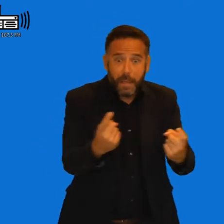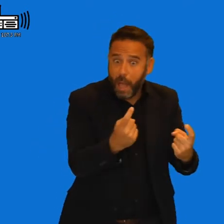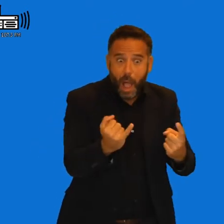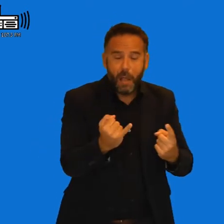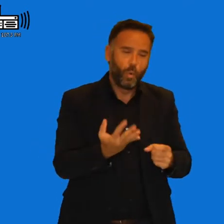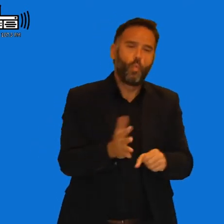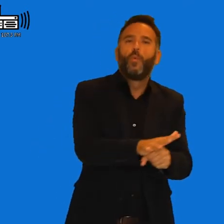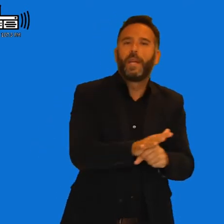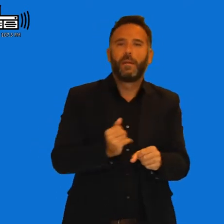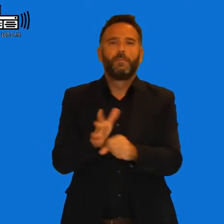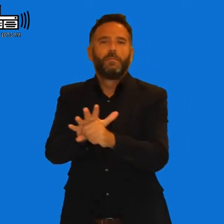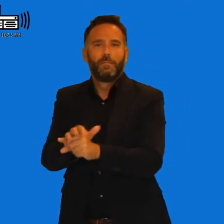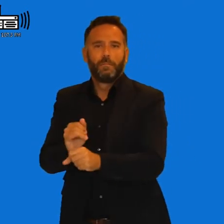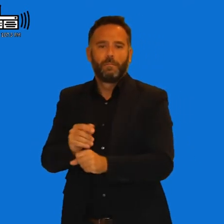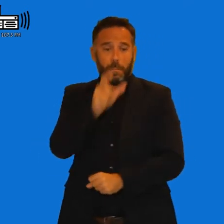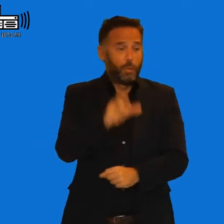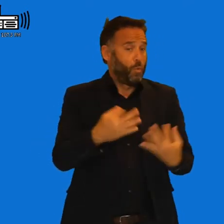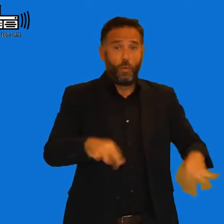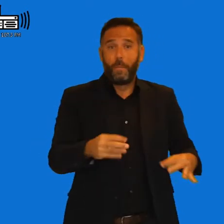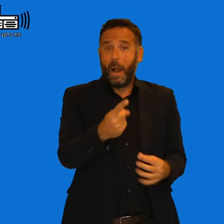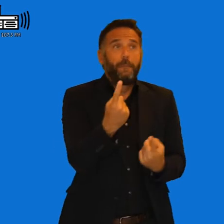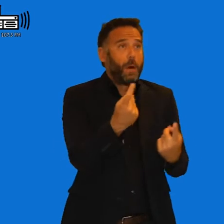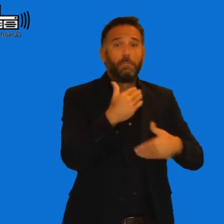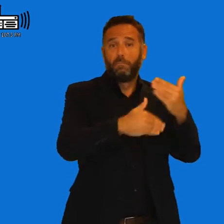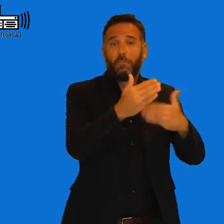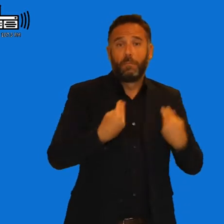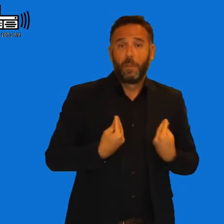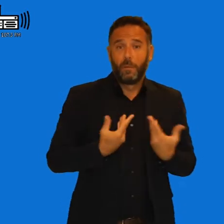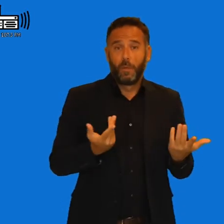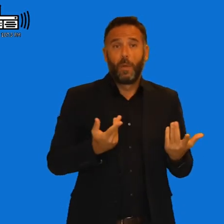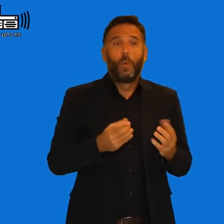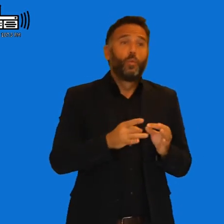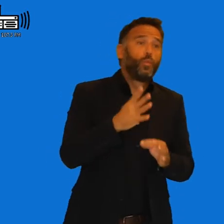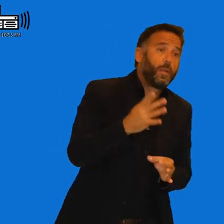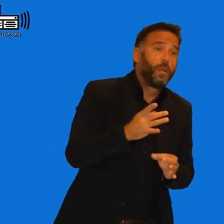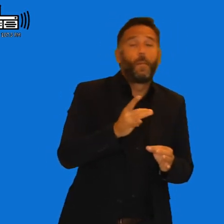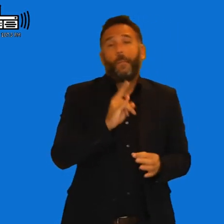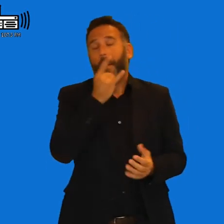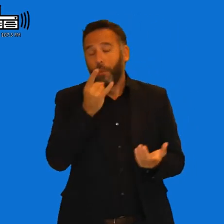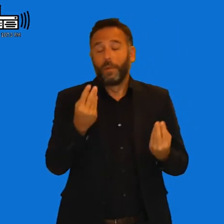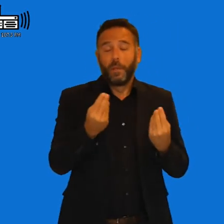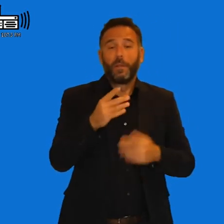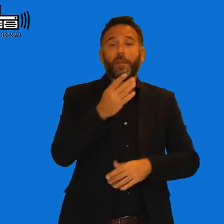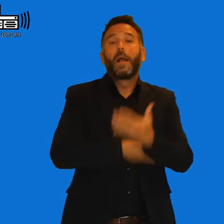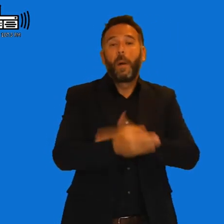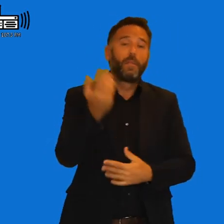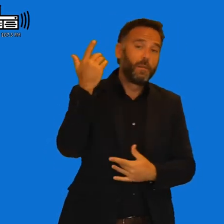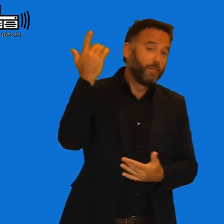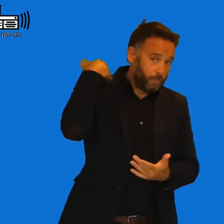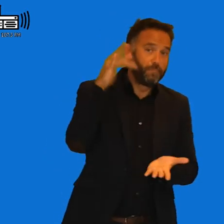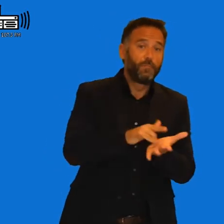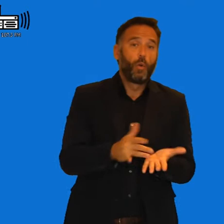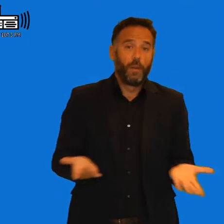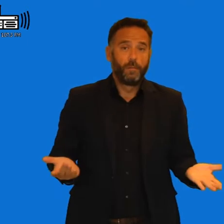normales y corrientes ¿No? Que tuvieron la suerte o la espinavífida. Ajá. Oye Rafael